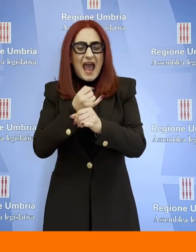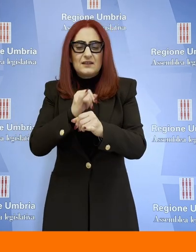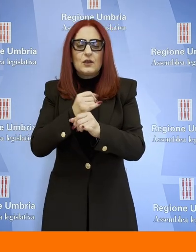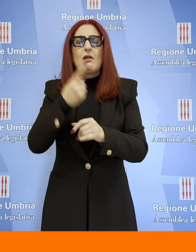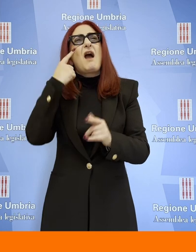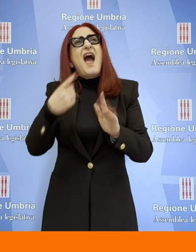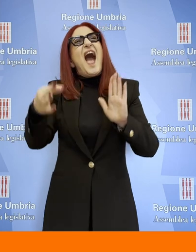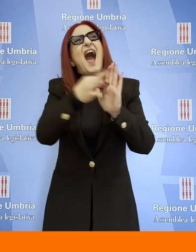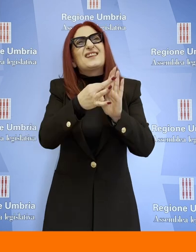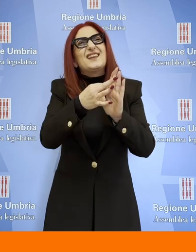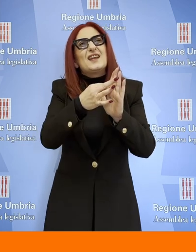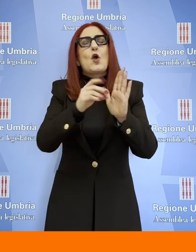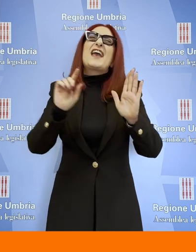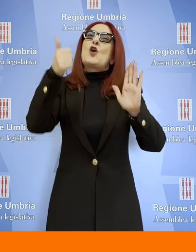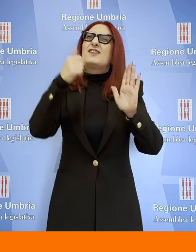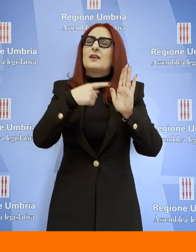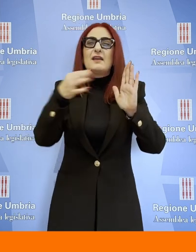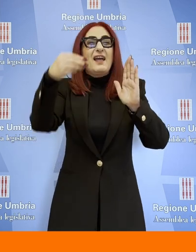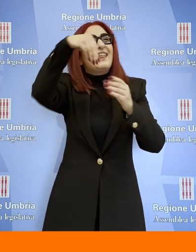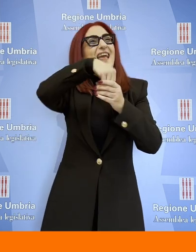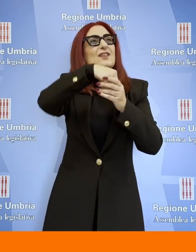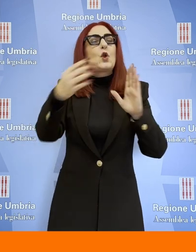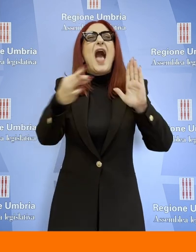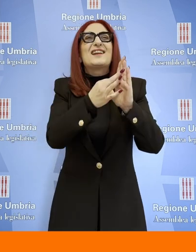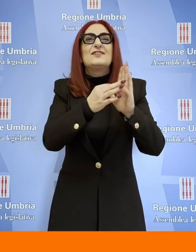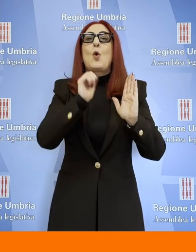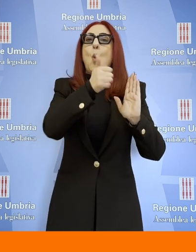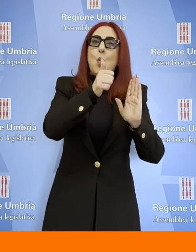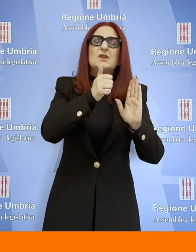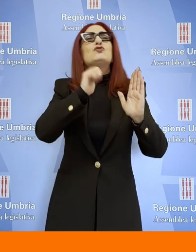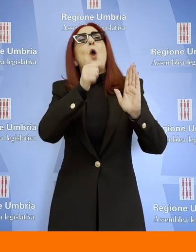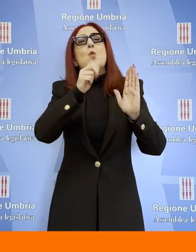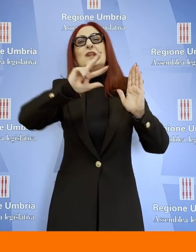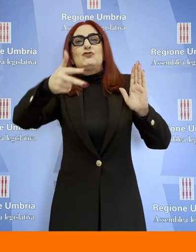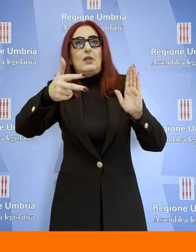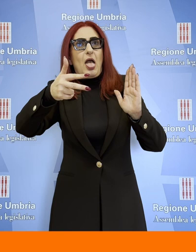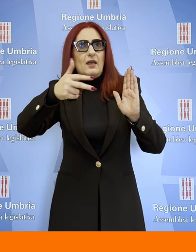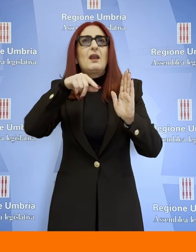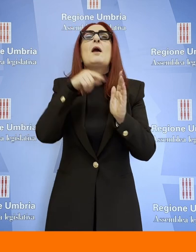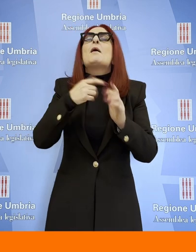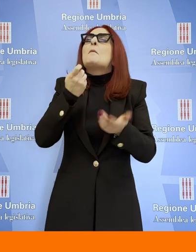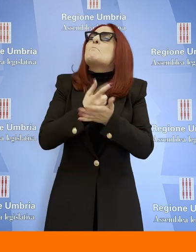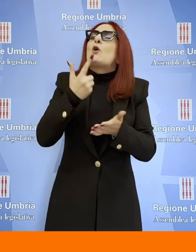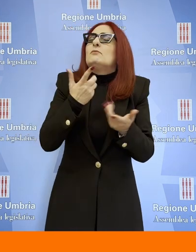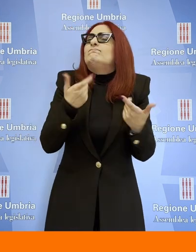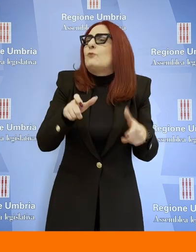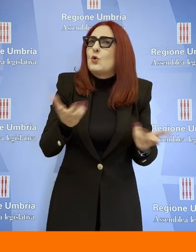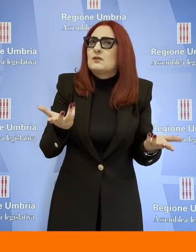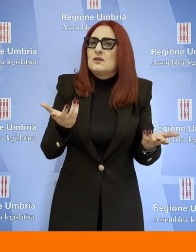11, 11 ter, per quale motivo? Innanzitutto perché rispetto alla riforma costituzionale del 2022